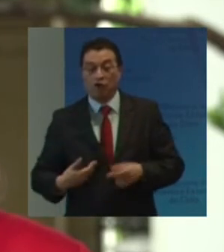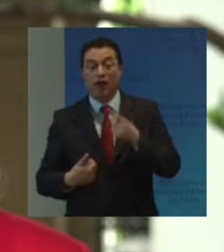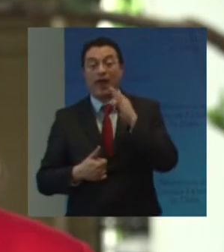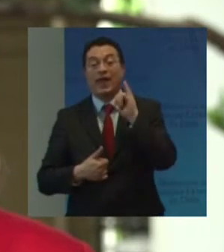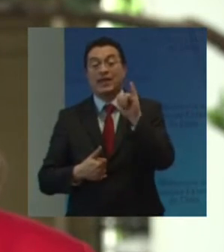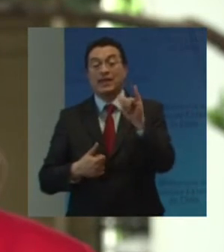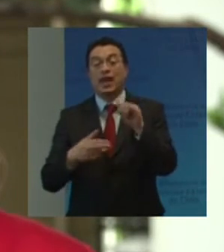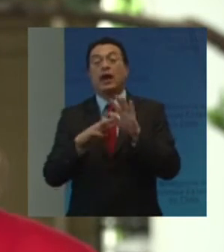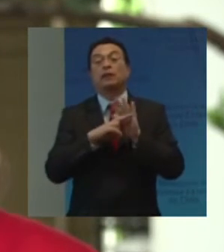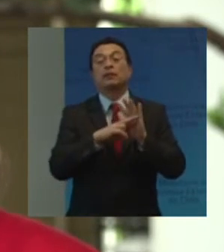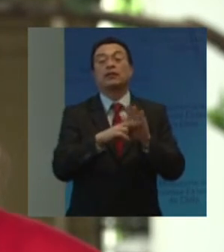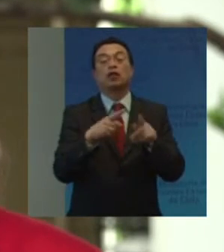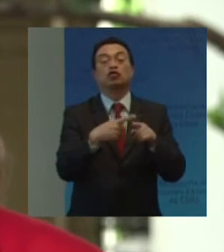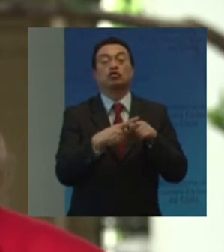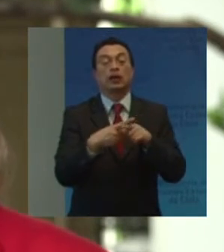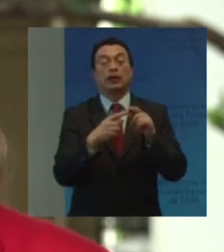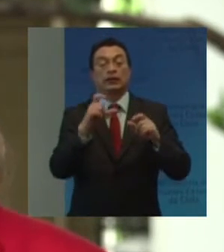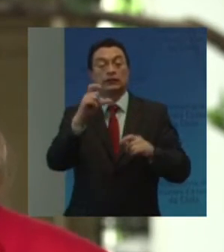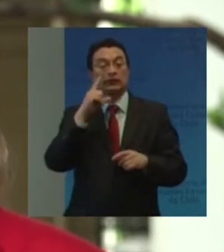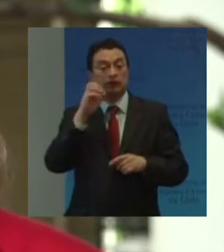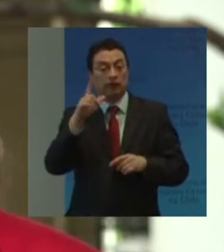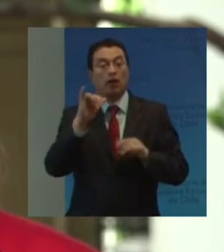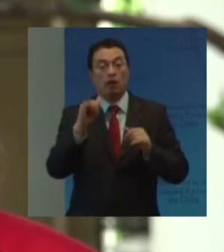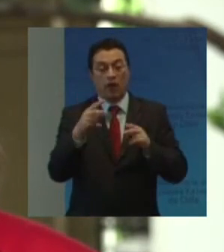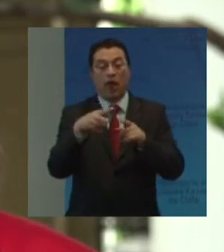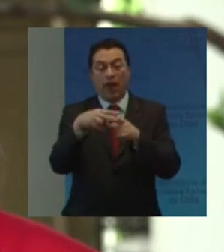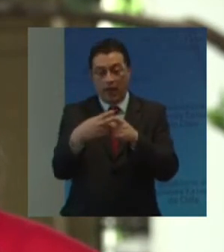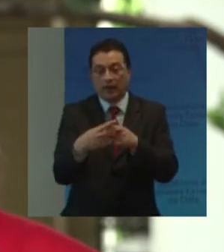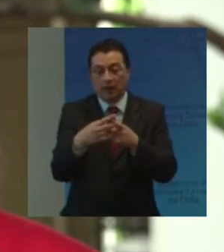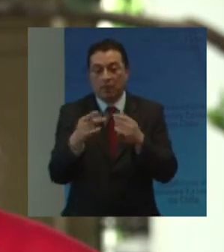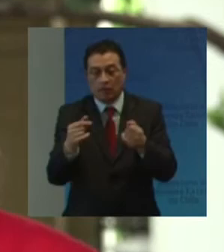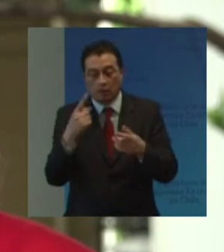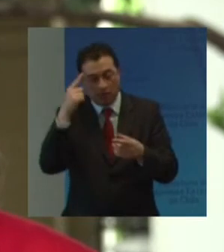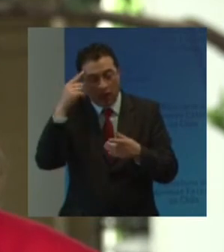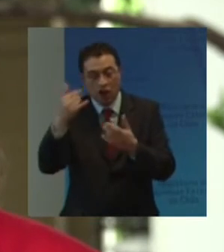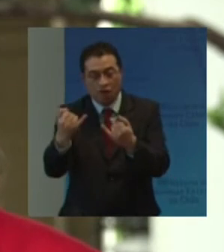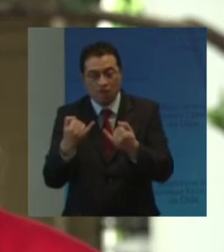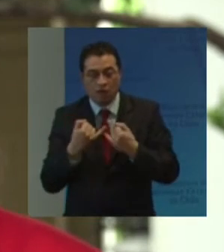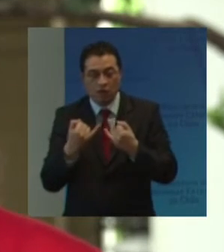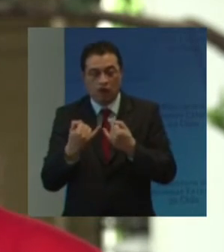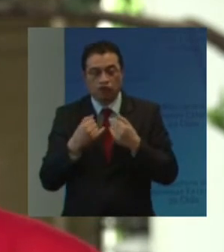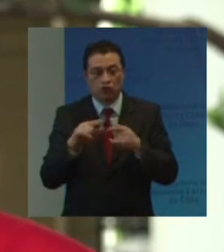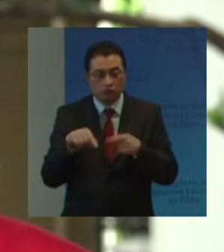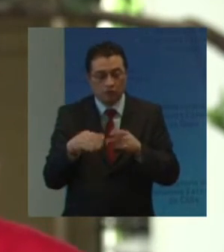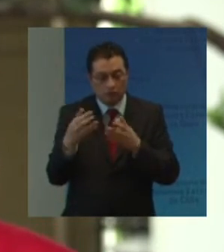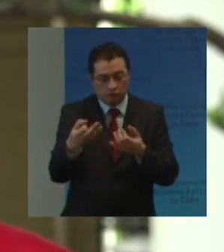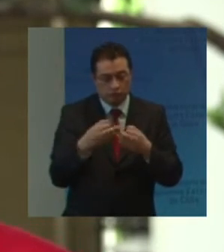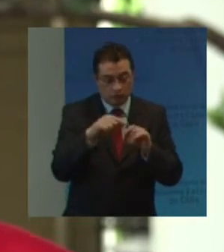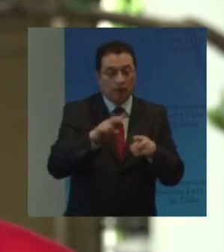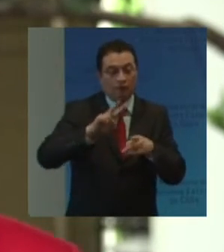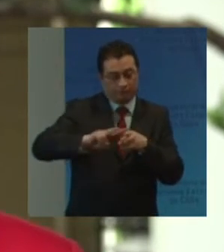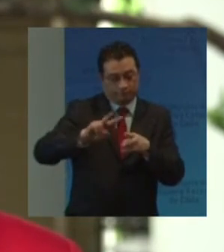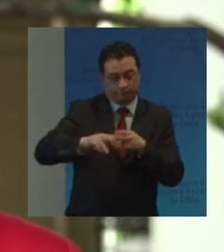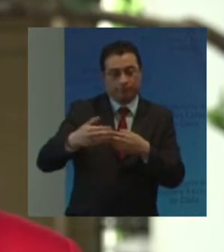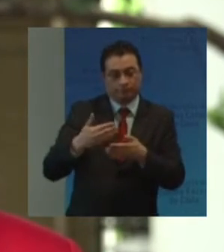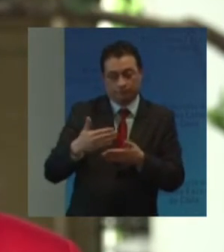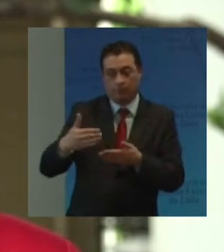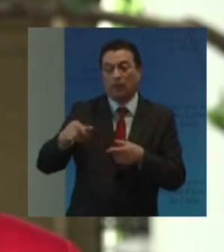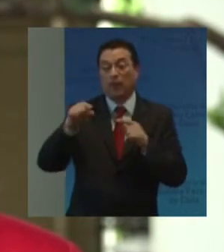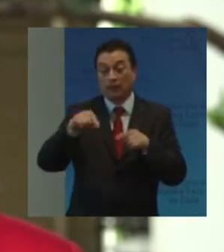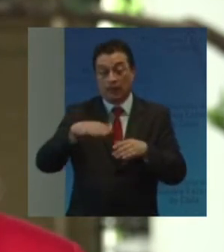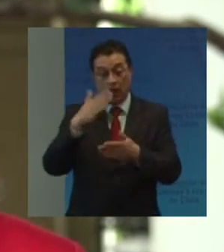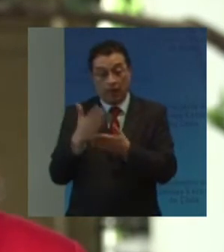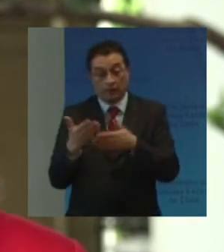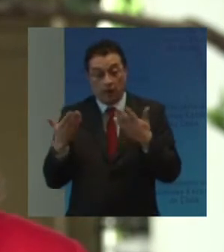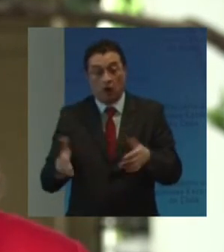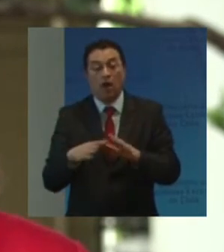representantes De la sociedad civil Como herramienta Para la recopilación De la información De base del manual Que se elaborará Y al momento Se